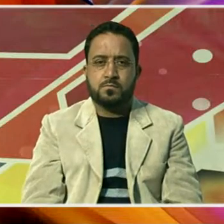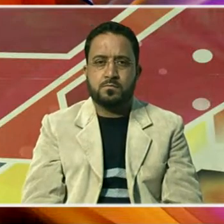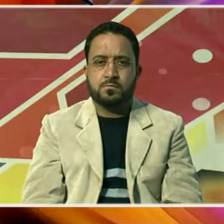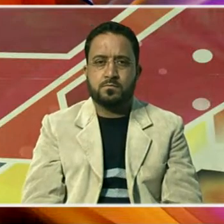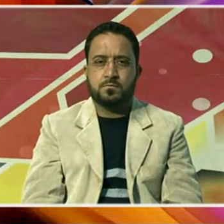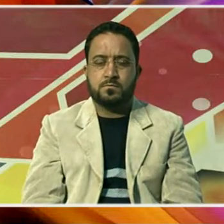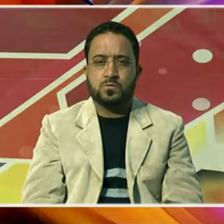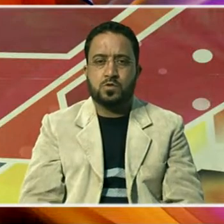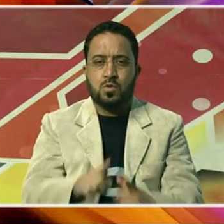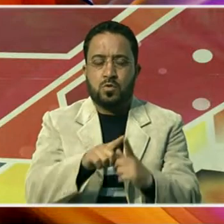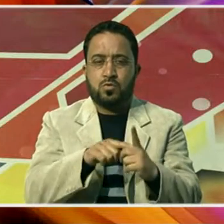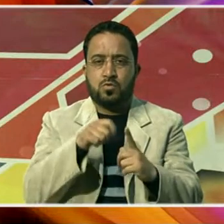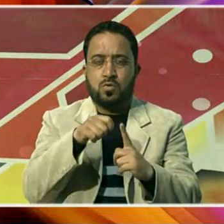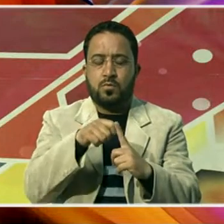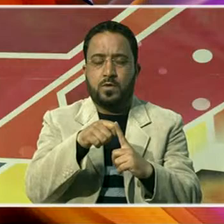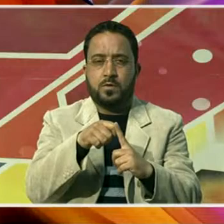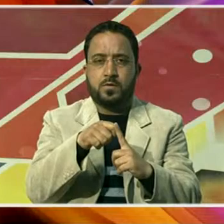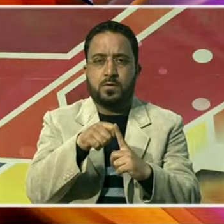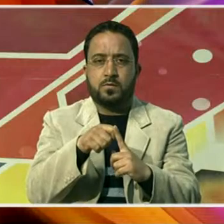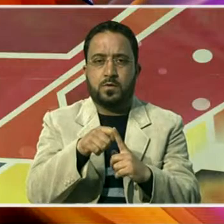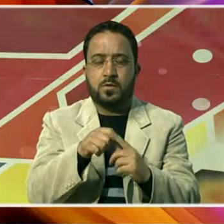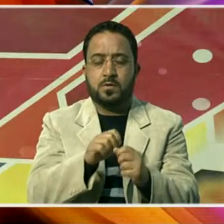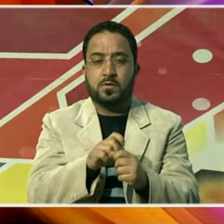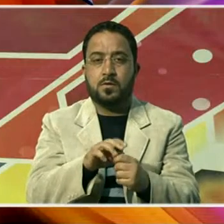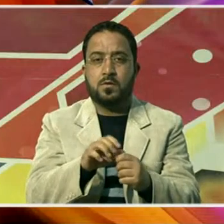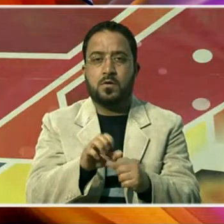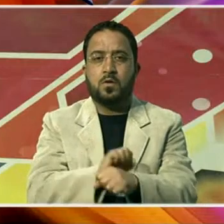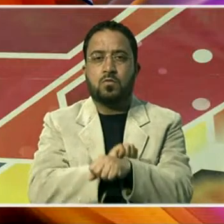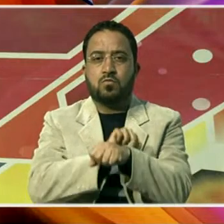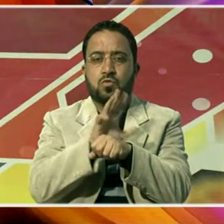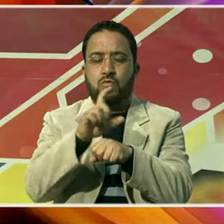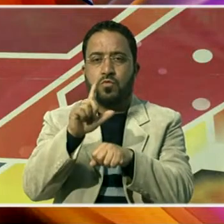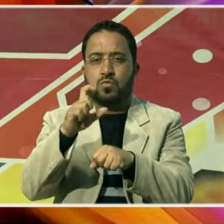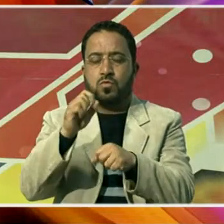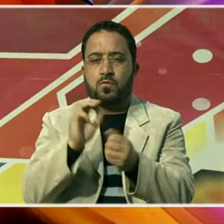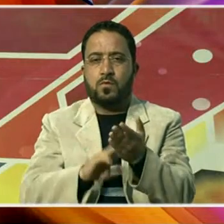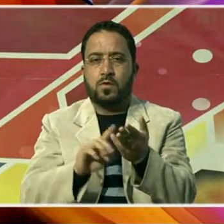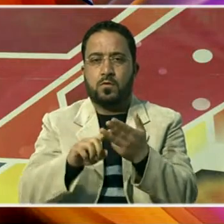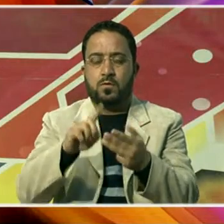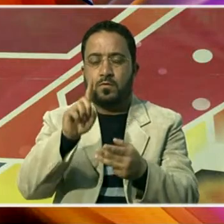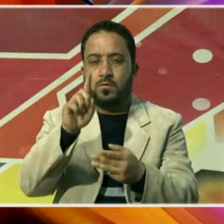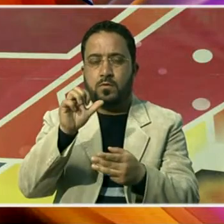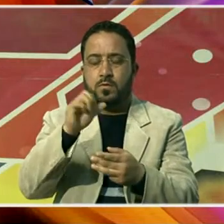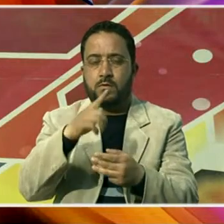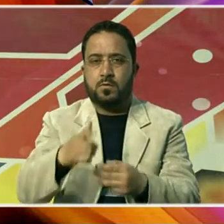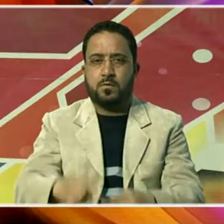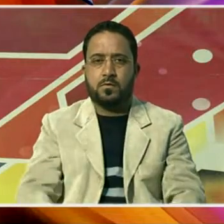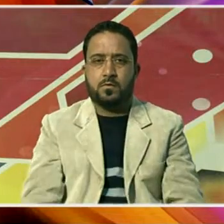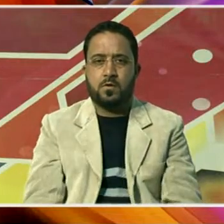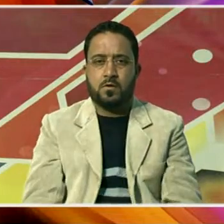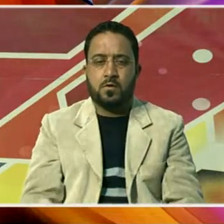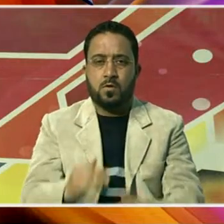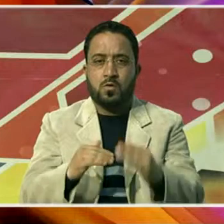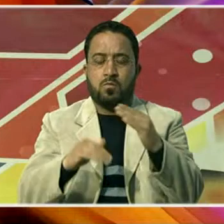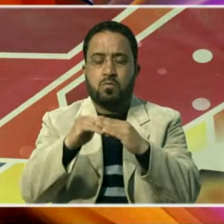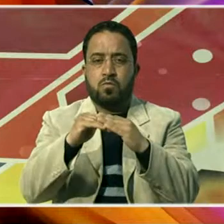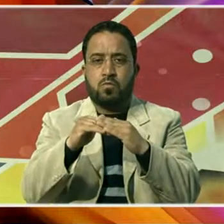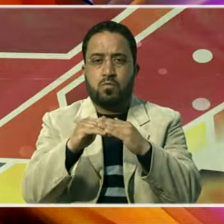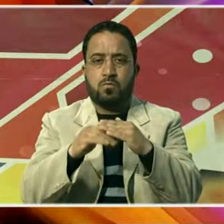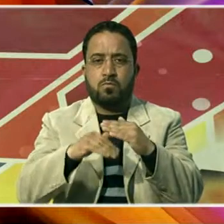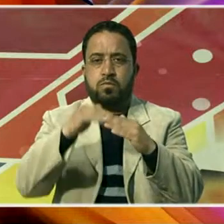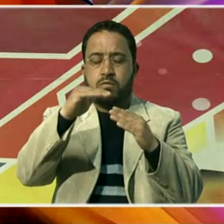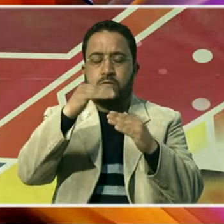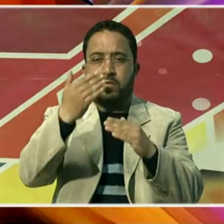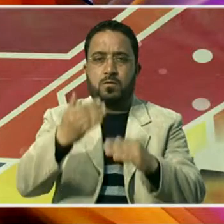جمہ کشمیر میں بھی کووڈ انیس کے مضبط معاملات میں اضافے کا رجحان لگتار جاری